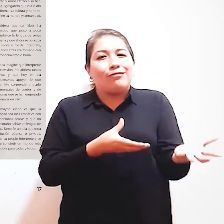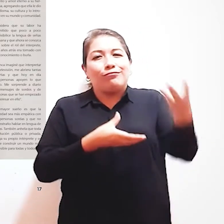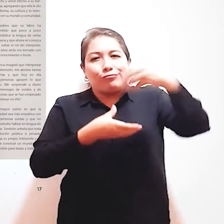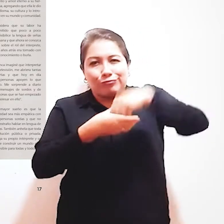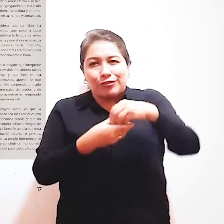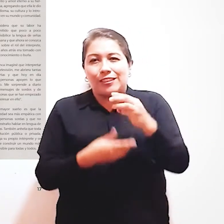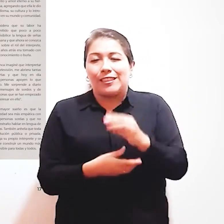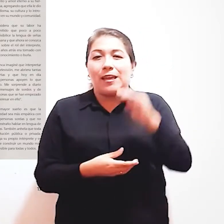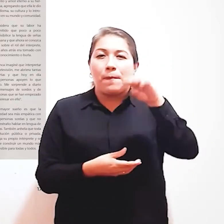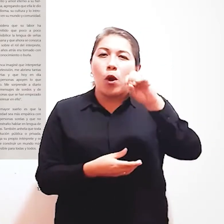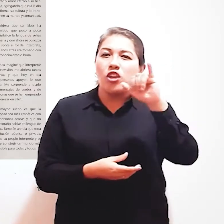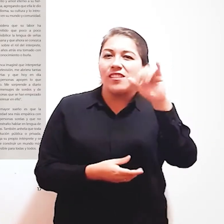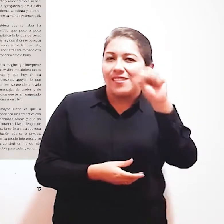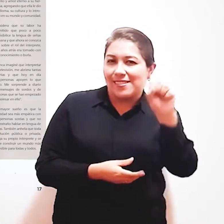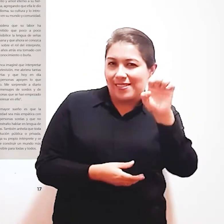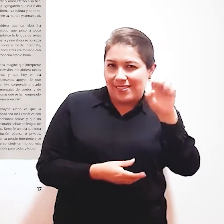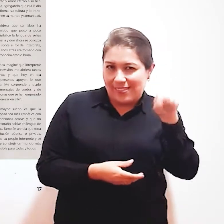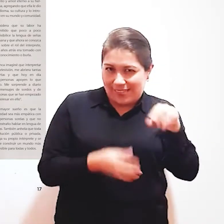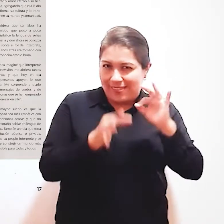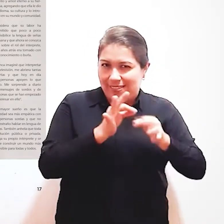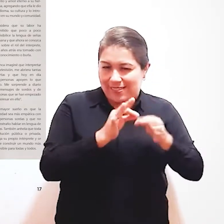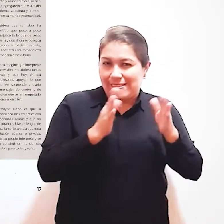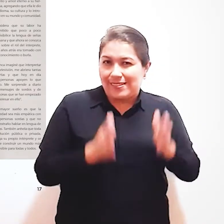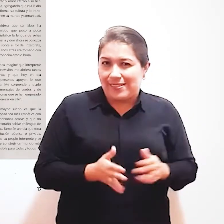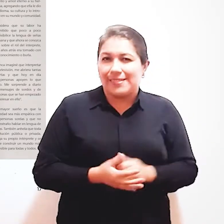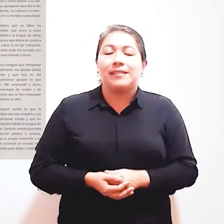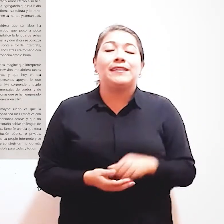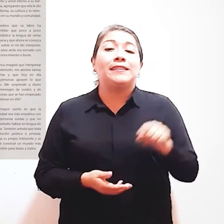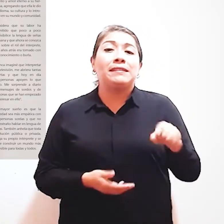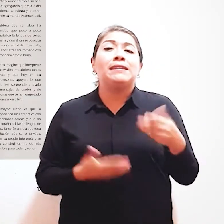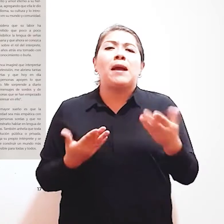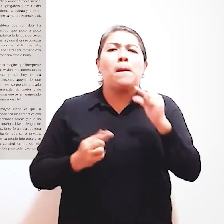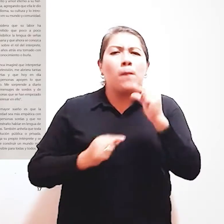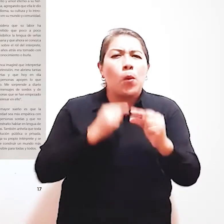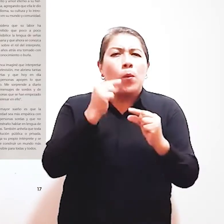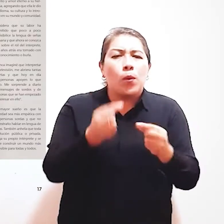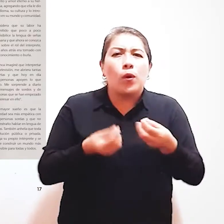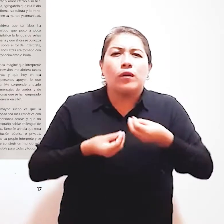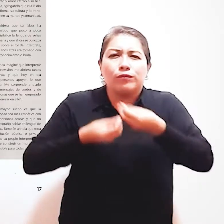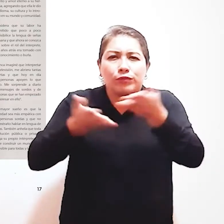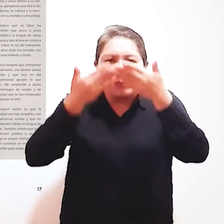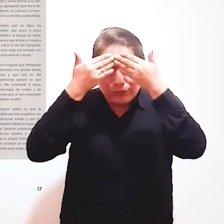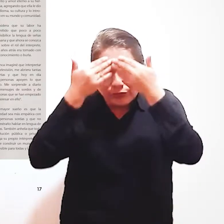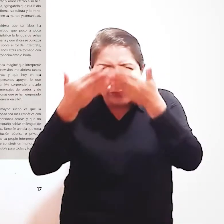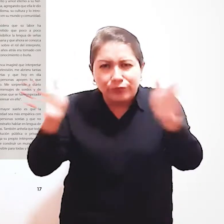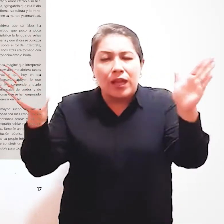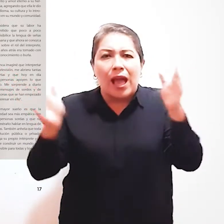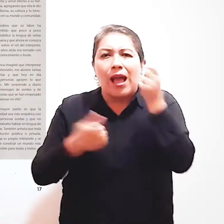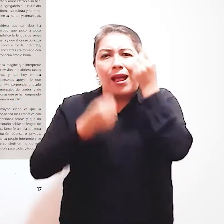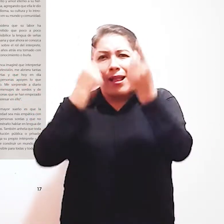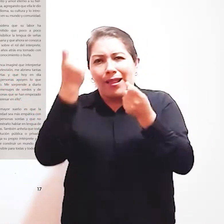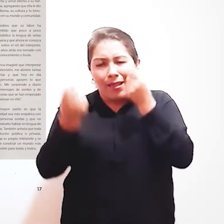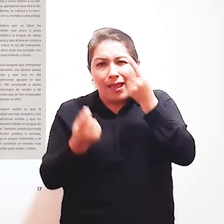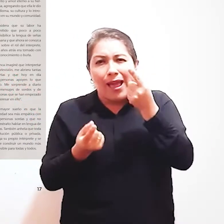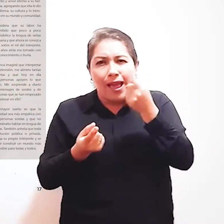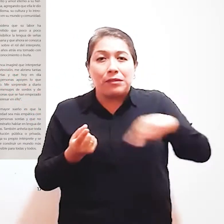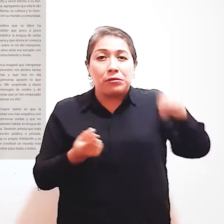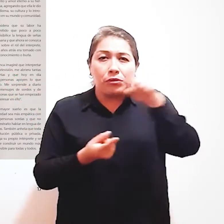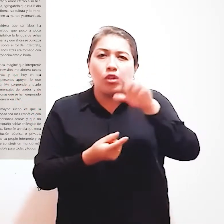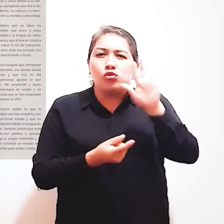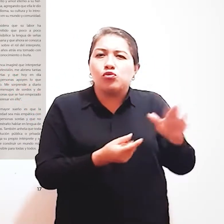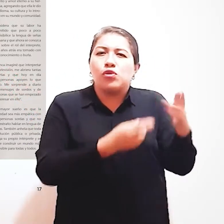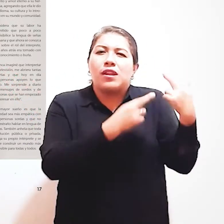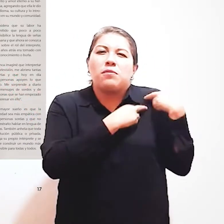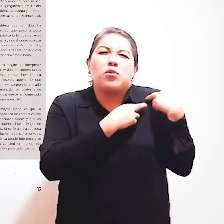Considera que su labor Ha permitido que poco a poco Se visibilice la lengua de señas peruana Y que ahora se conozca más